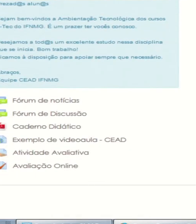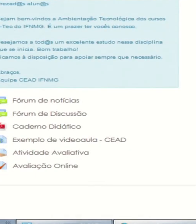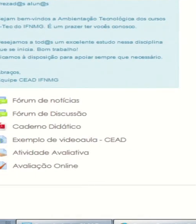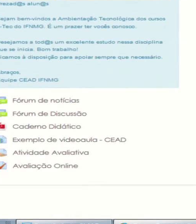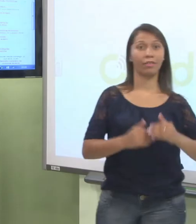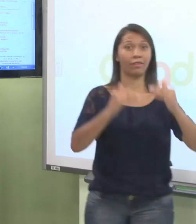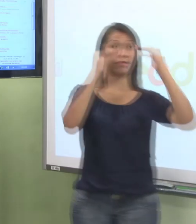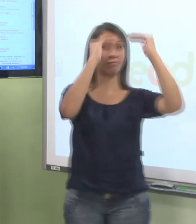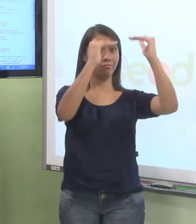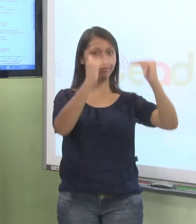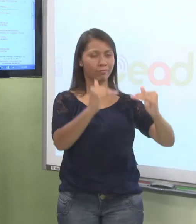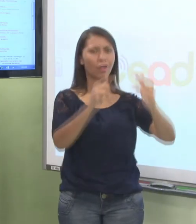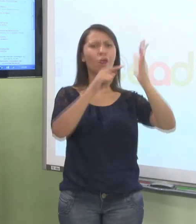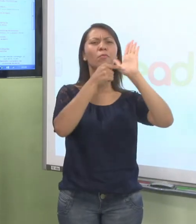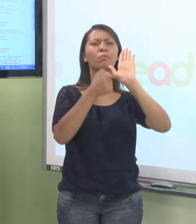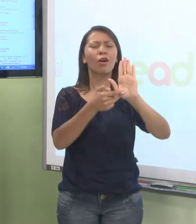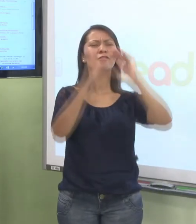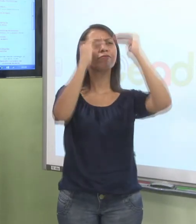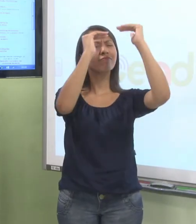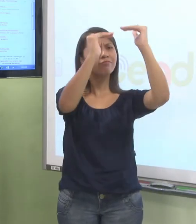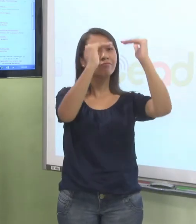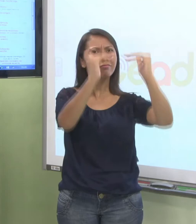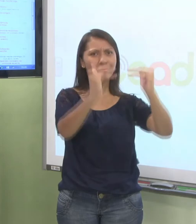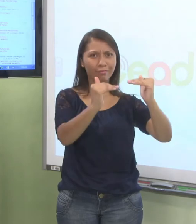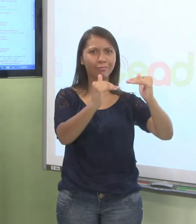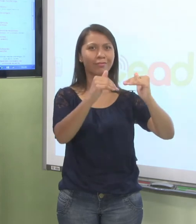todas as ferramentas e recursos que tem na sala.